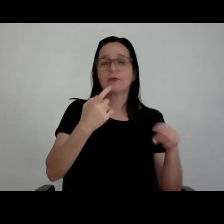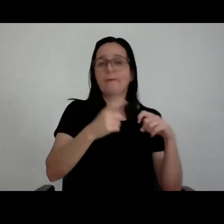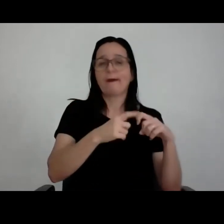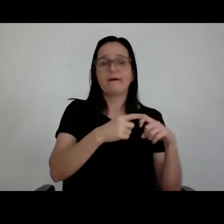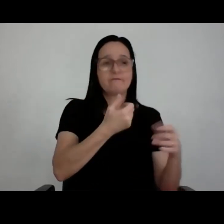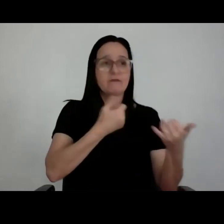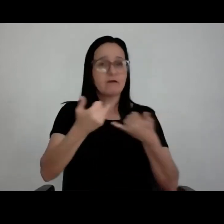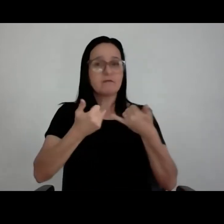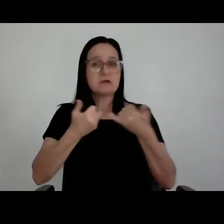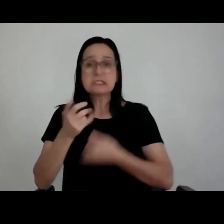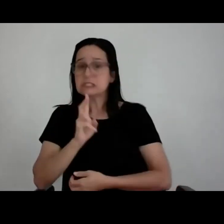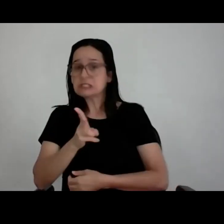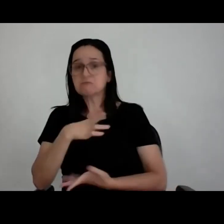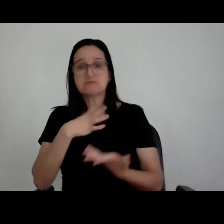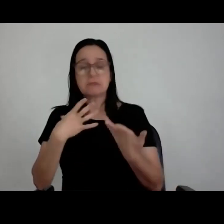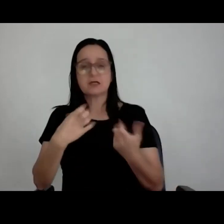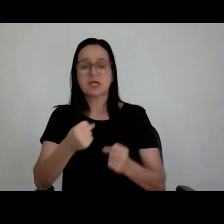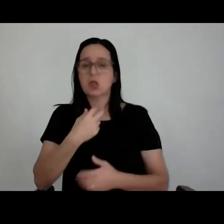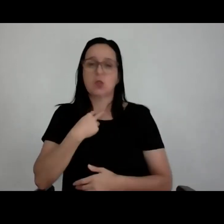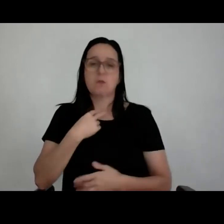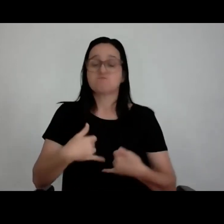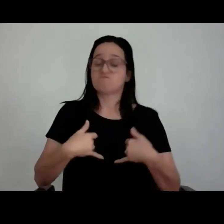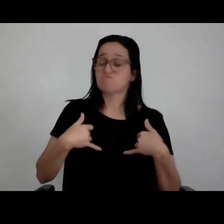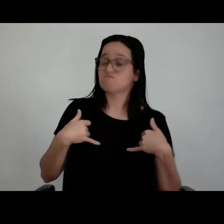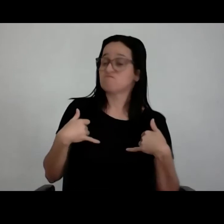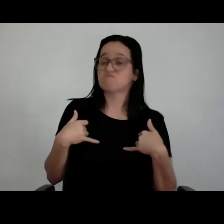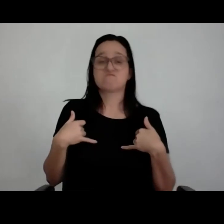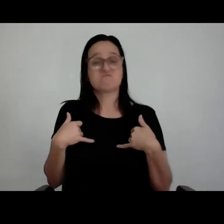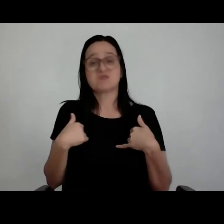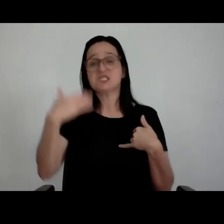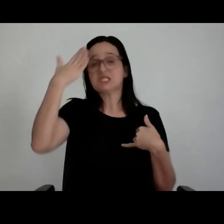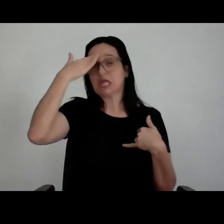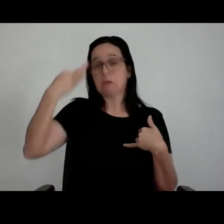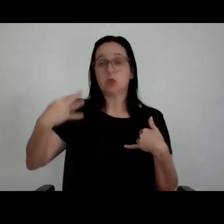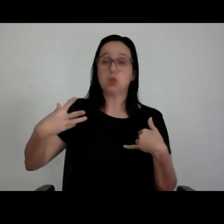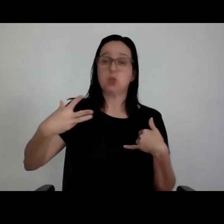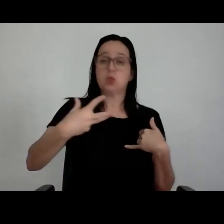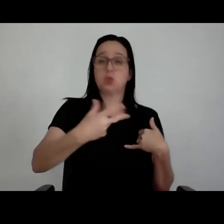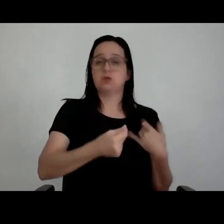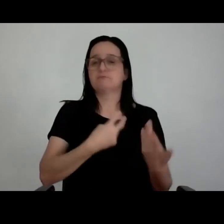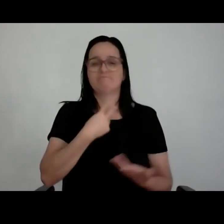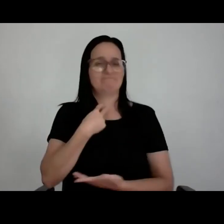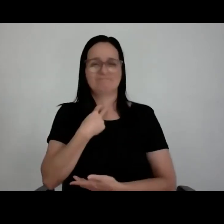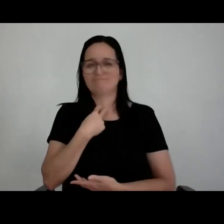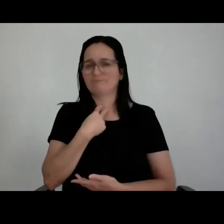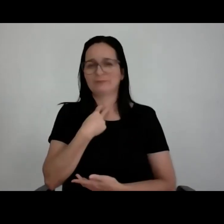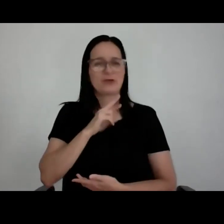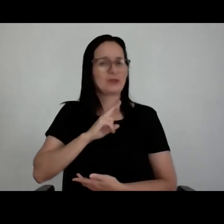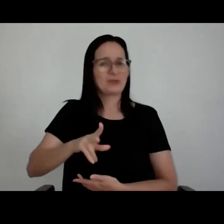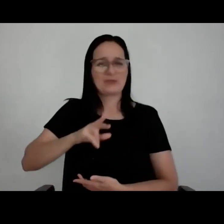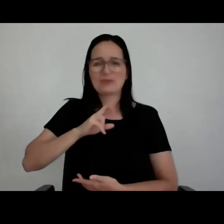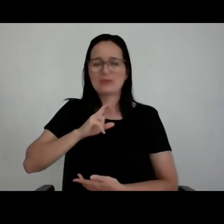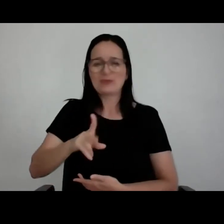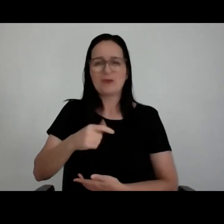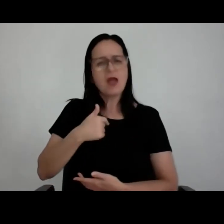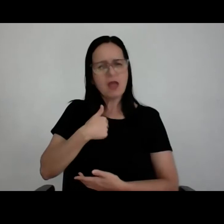aberto à crítica. O arquiteto não pode ser aquele ser vaidoso, onipotente, onipresente, que acha que ele é uma coisa especial. Não é. Ele é parte de